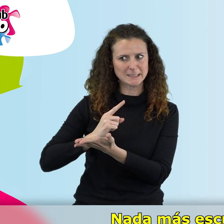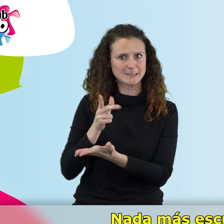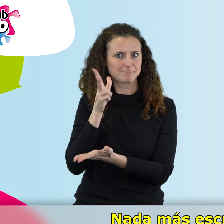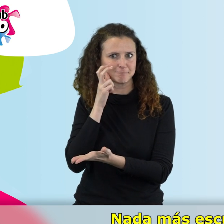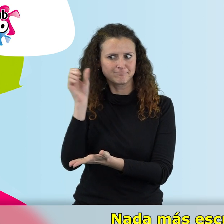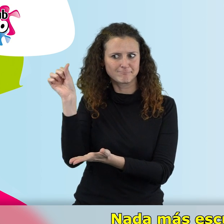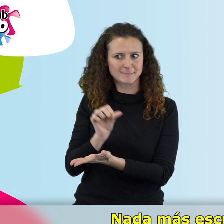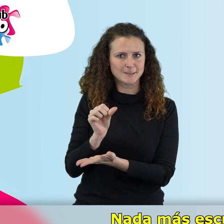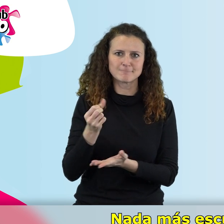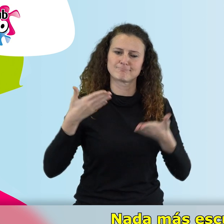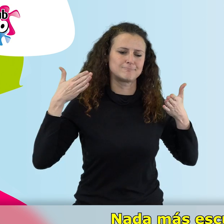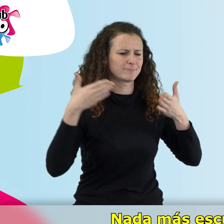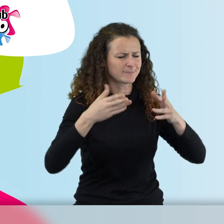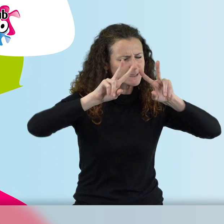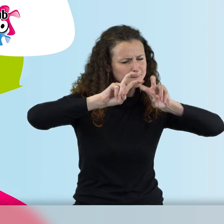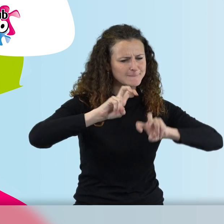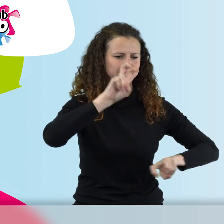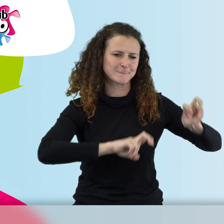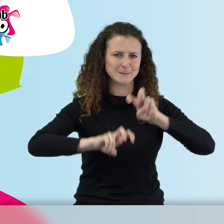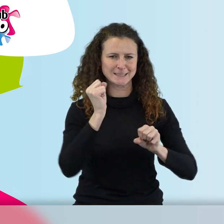nos hemos puesto a trabajar en ello.